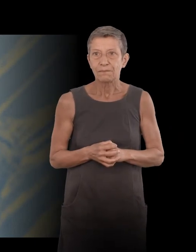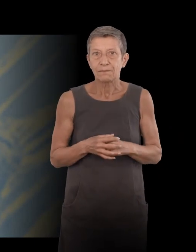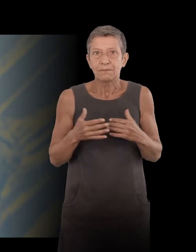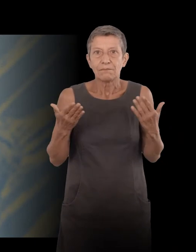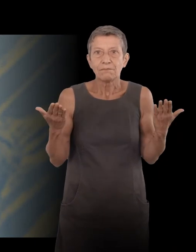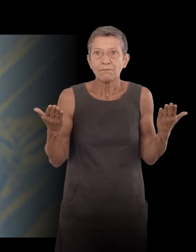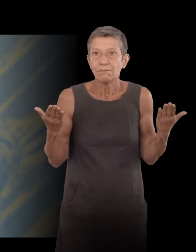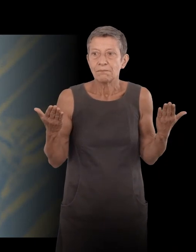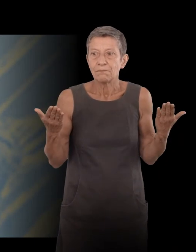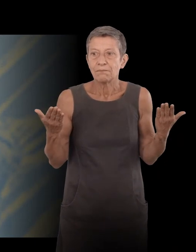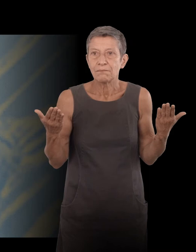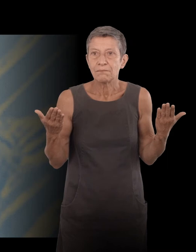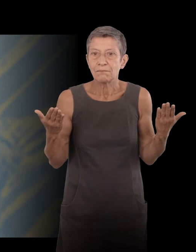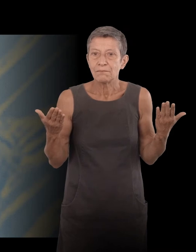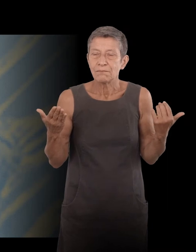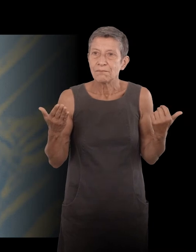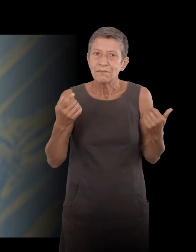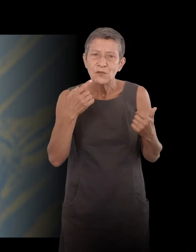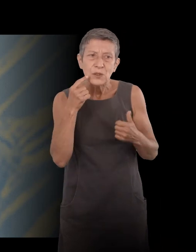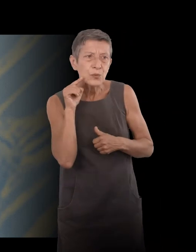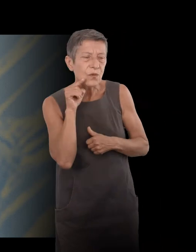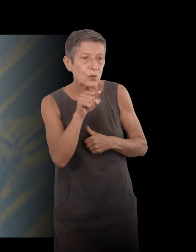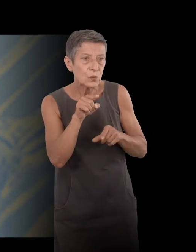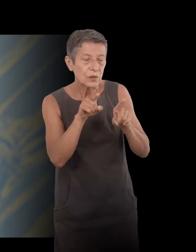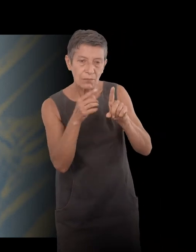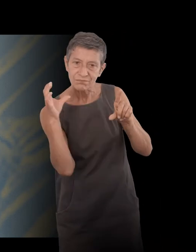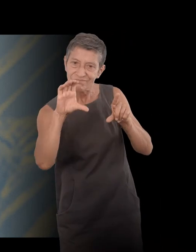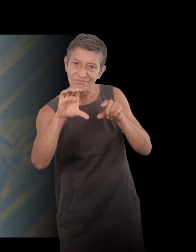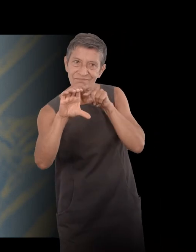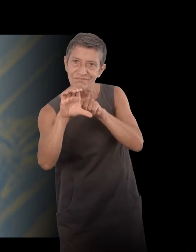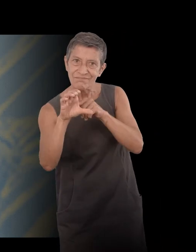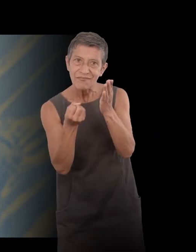For you, it's an information supplémentaire? Yes, it's an information supplémentaire. Yes, yes.